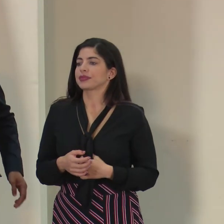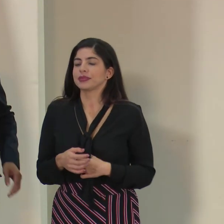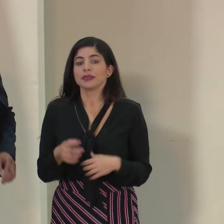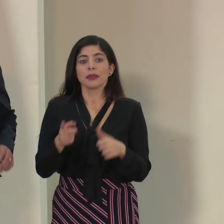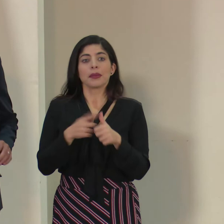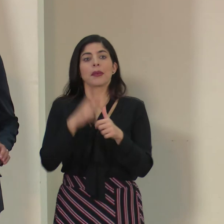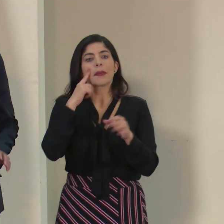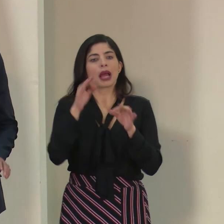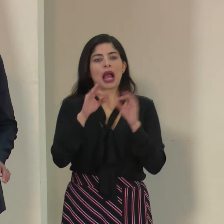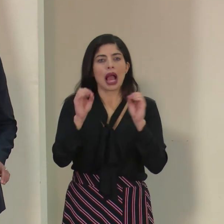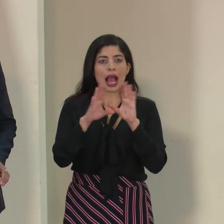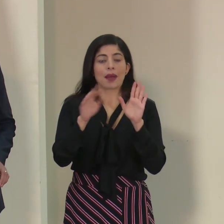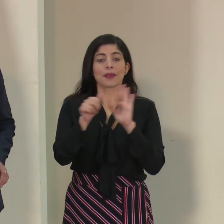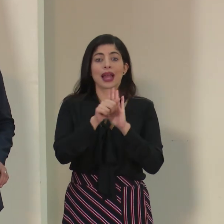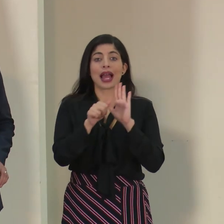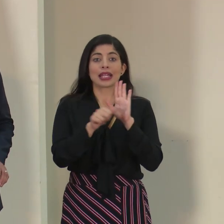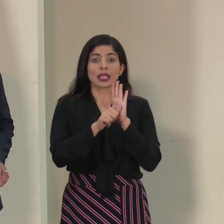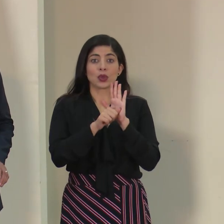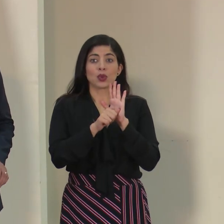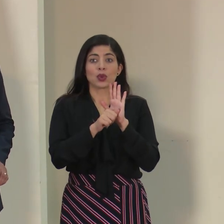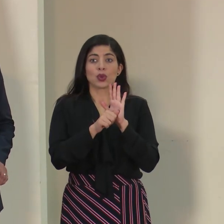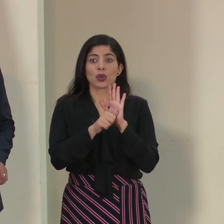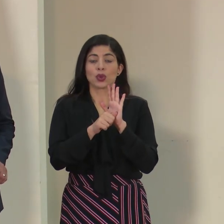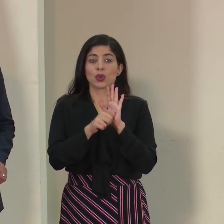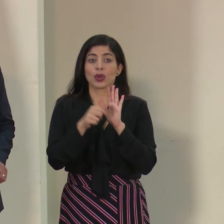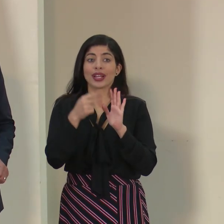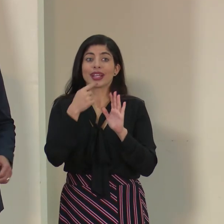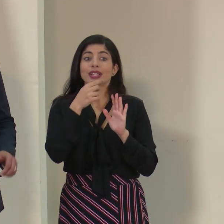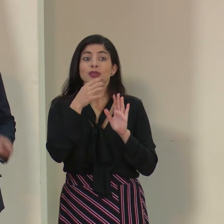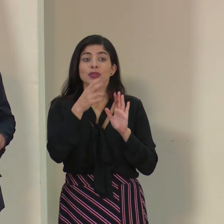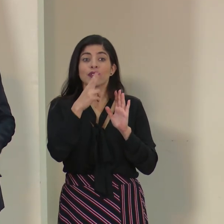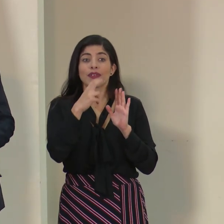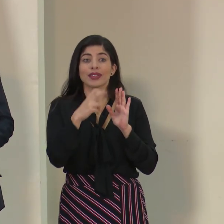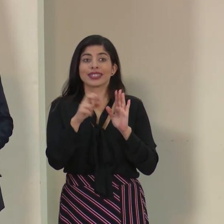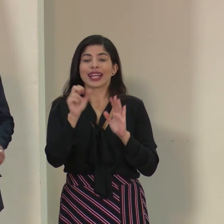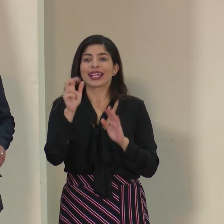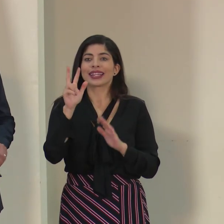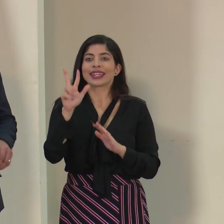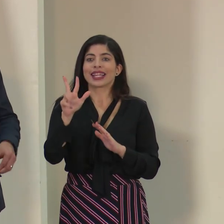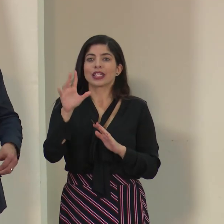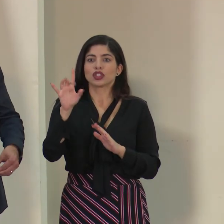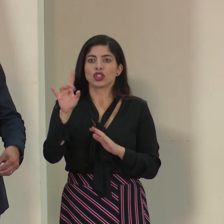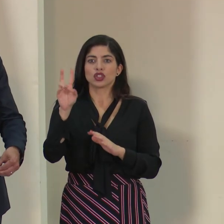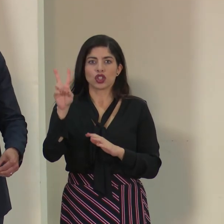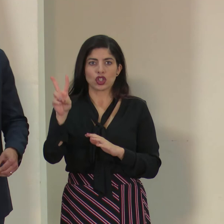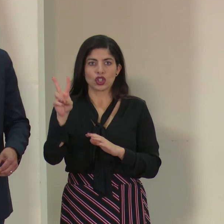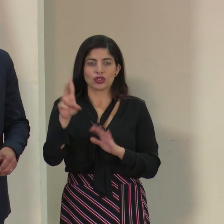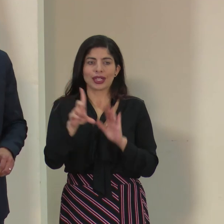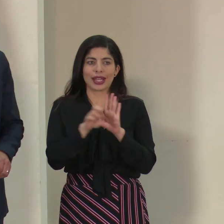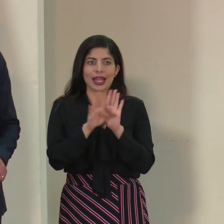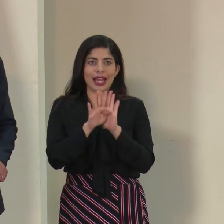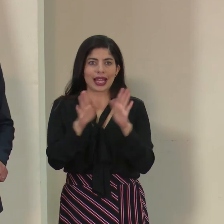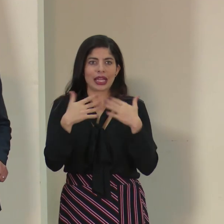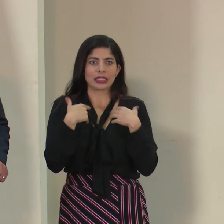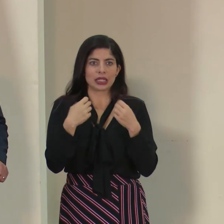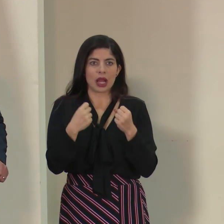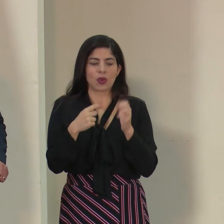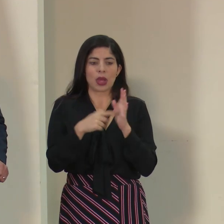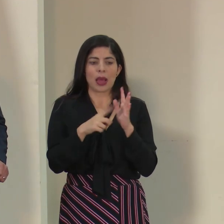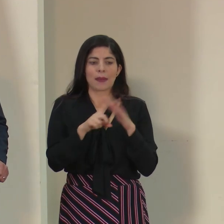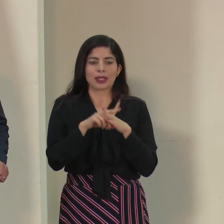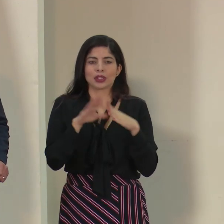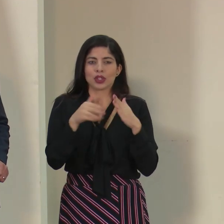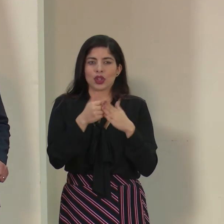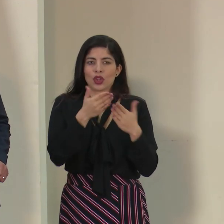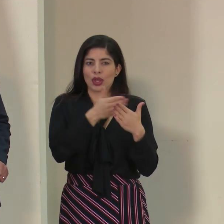Primero, para hacer una aclaración, el artículo que les sugiero revisar es el 382 de la Ley General de Salud, que ahí viene todo lo que